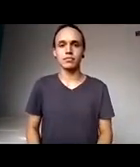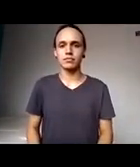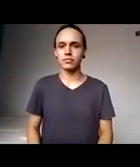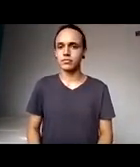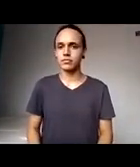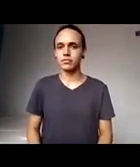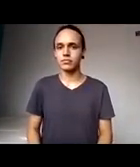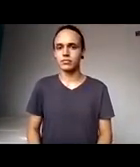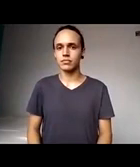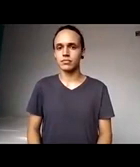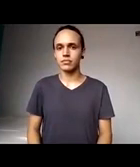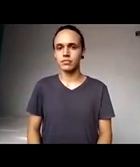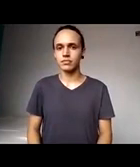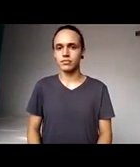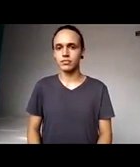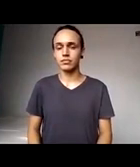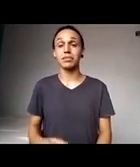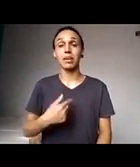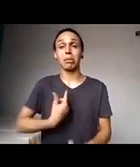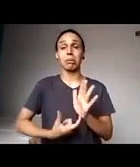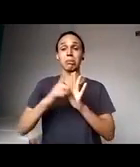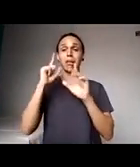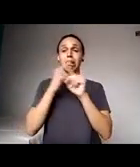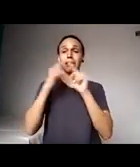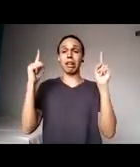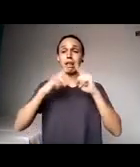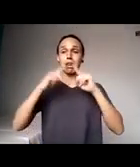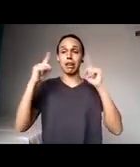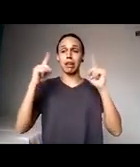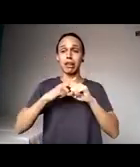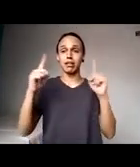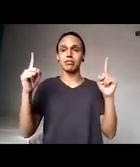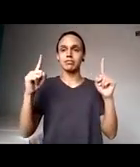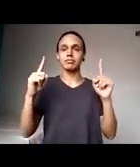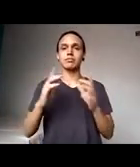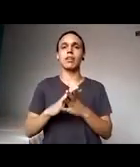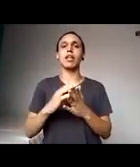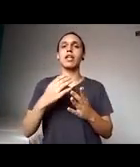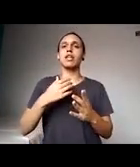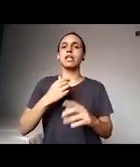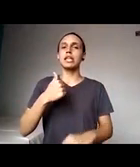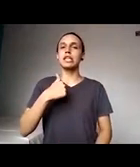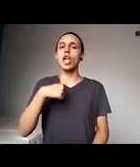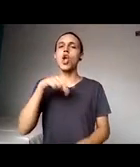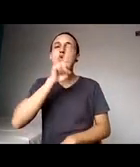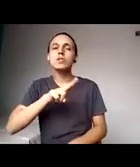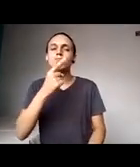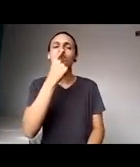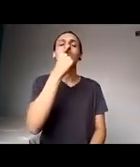Eu reclamava demais. passei a conjugar um verbo pouco conhecido, o verbo